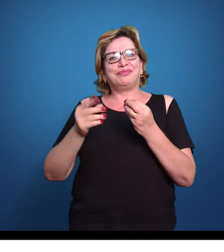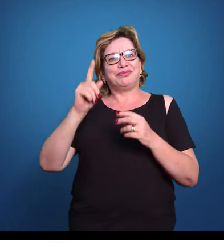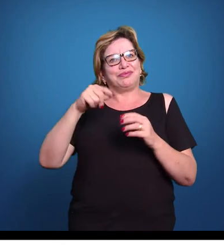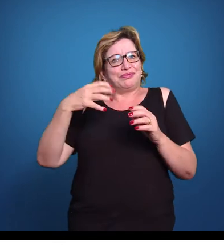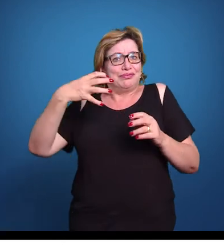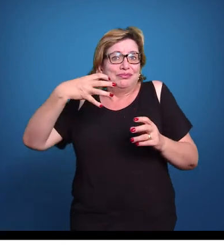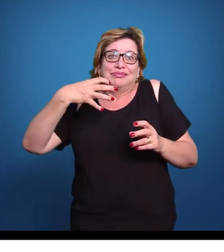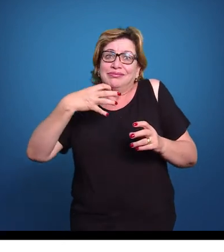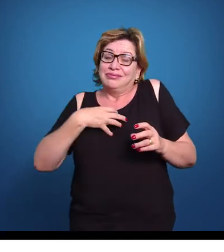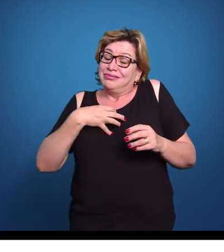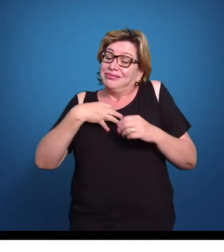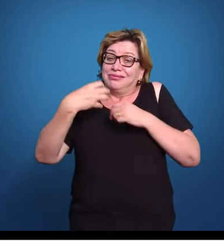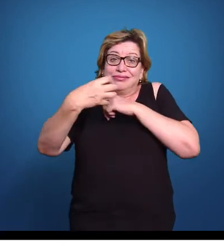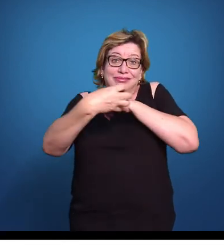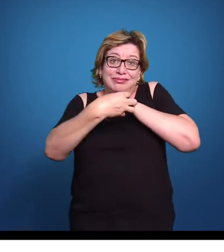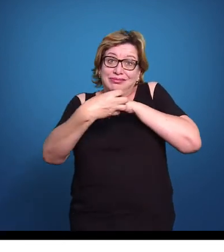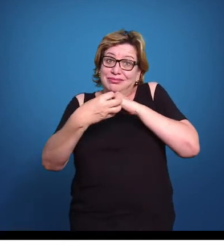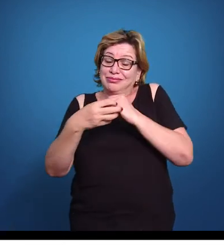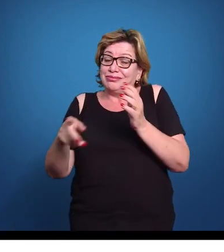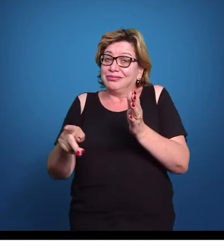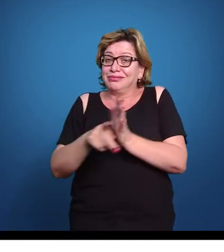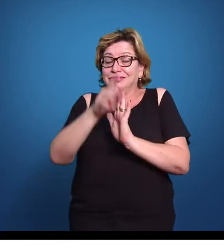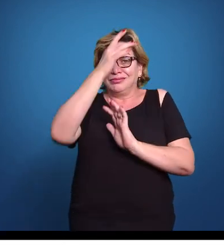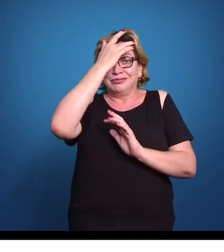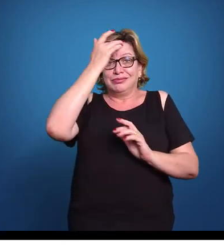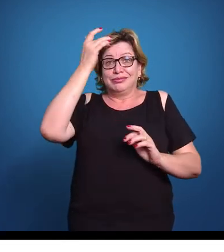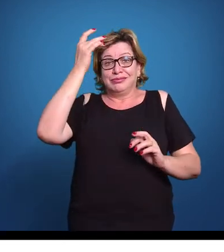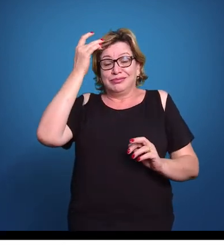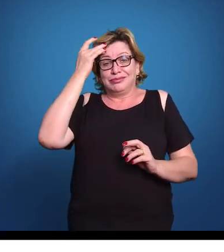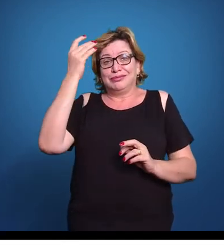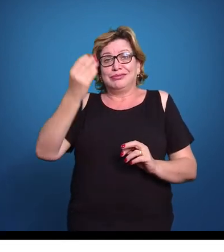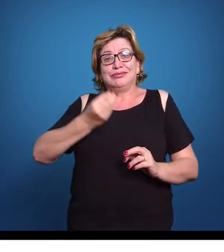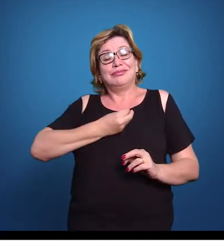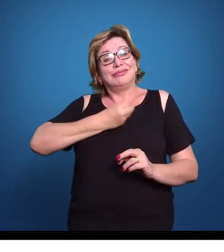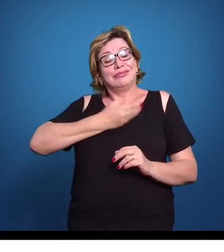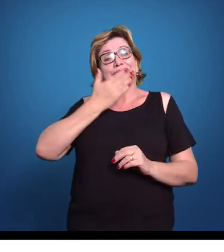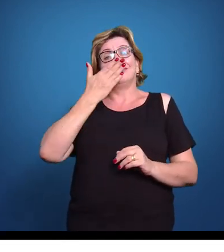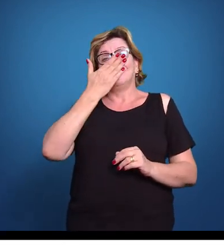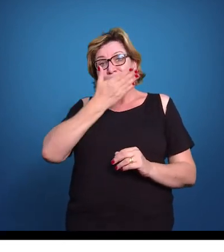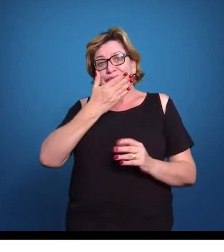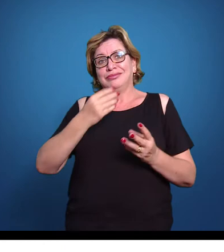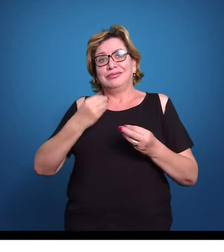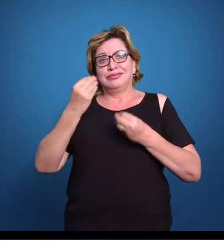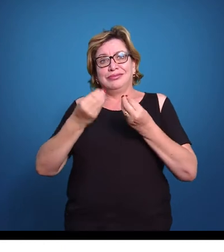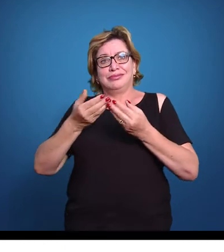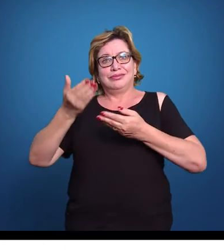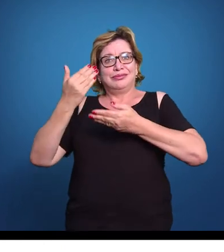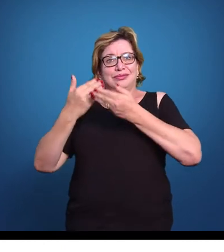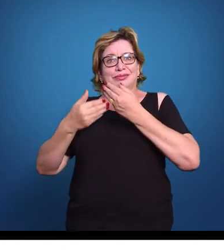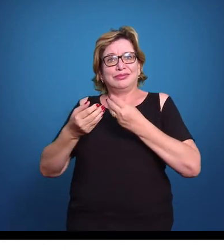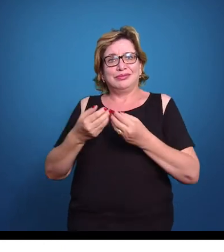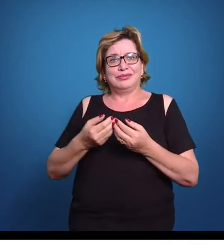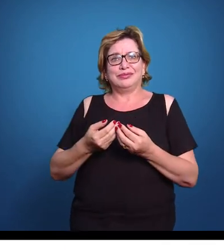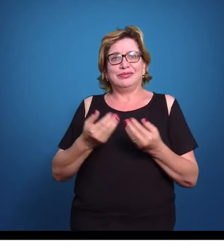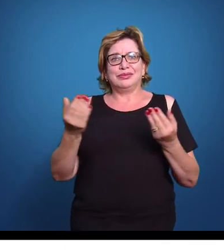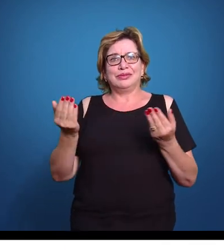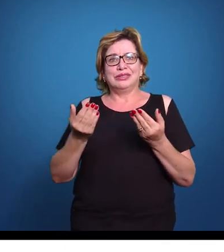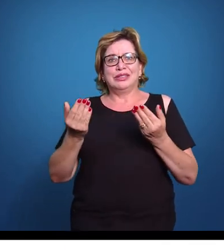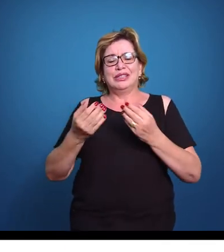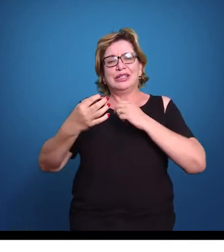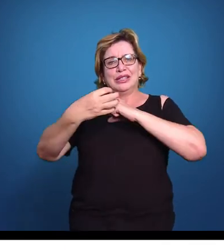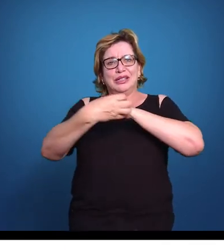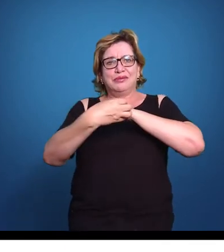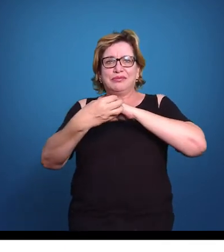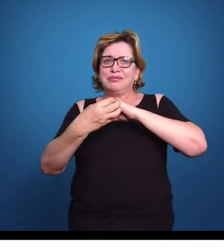perfil daquela colônia italiana que antigamente chamava-se Santa Felicidade, e que hoje é o bairro